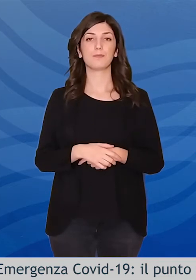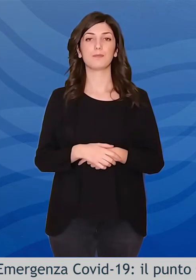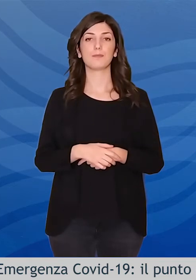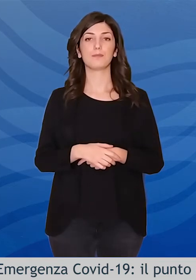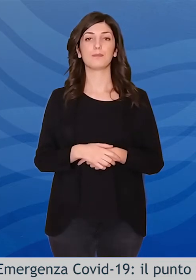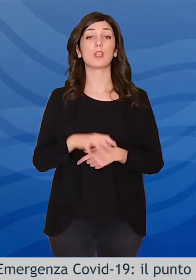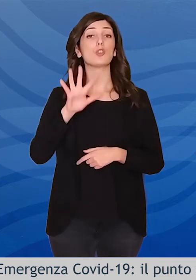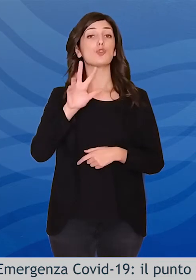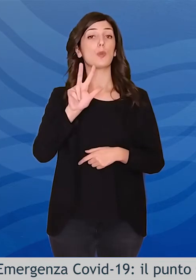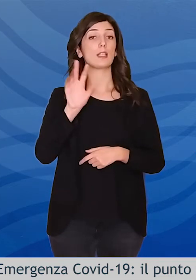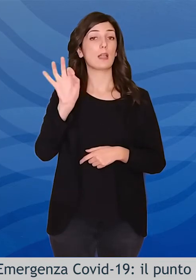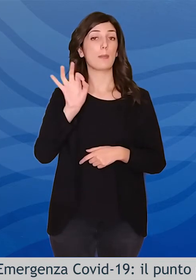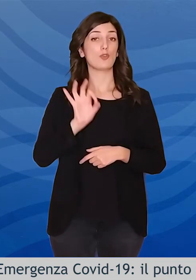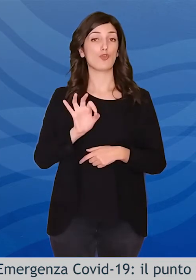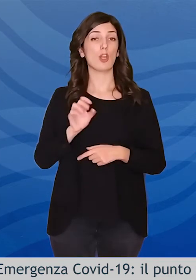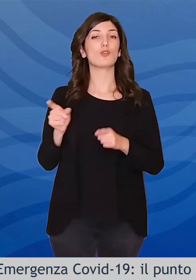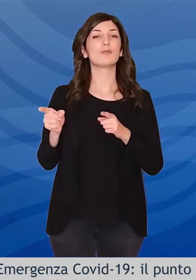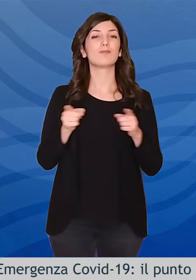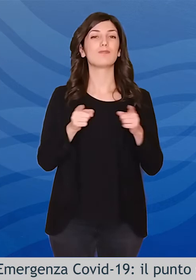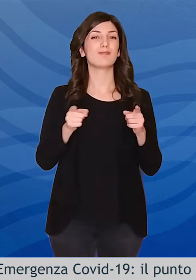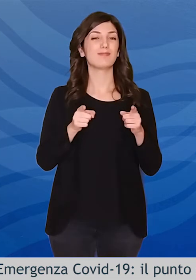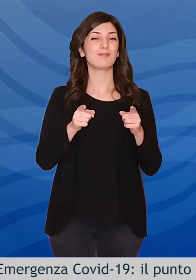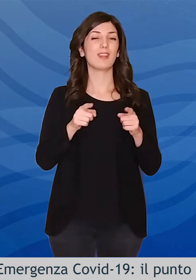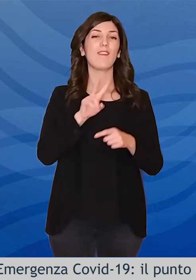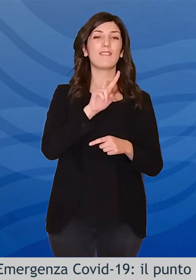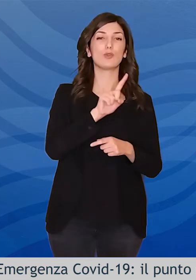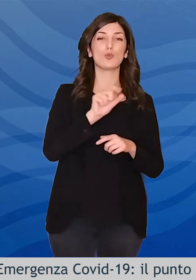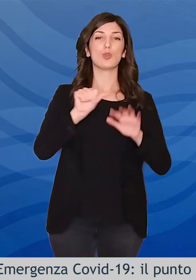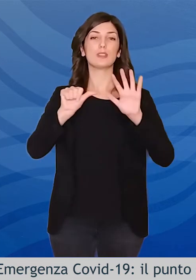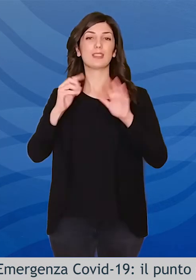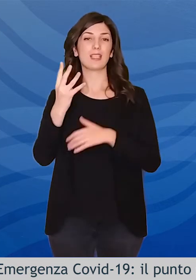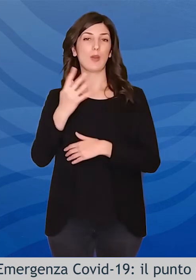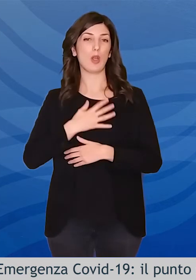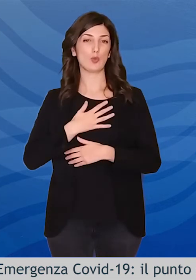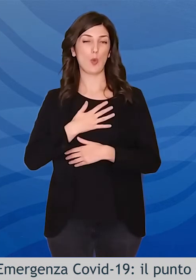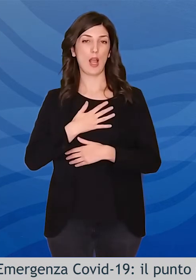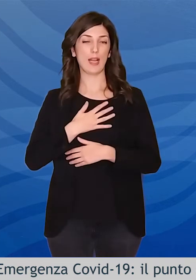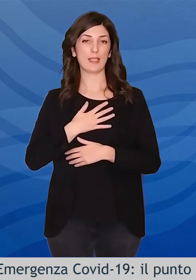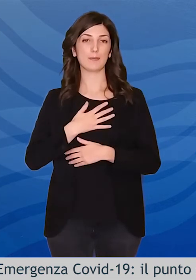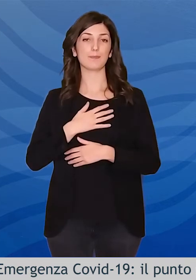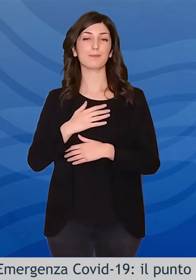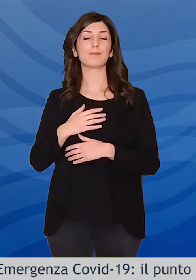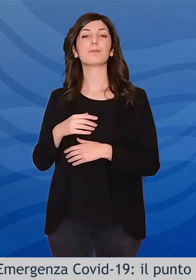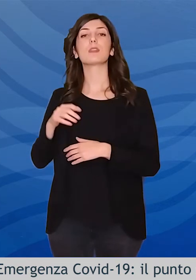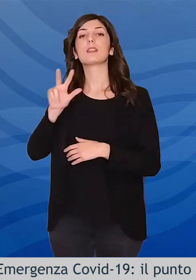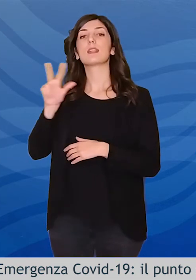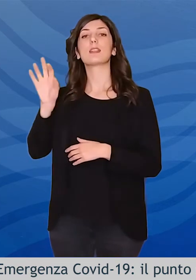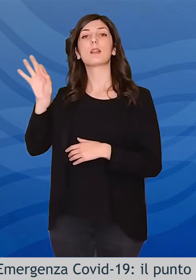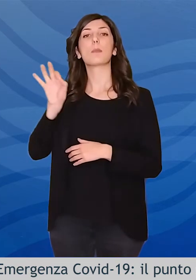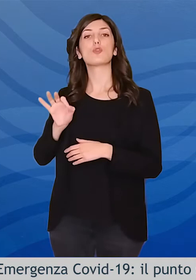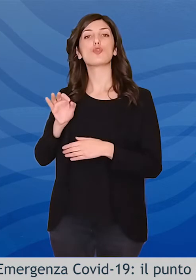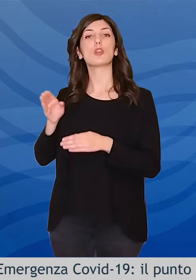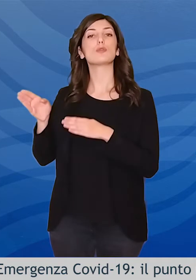al 53% la fascia d'età tra i 21 e i 64 anni mentre sale al 33% l